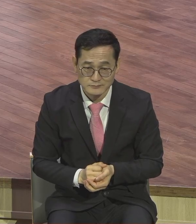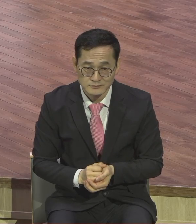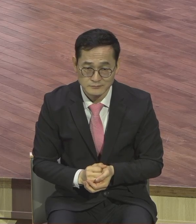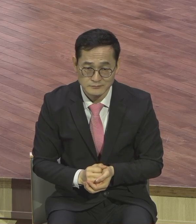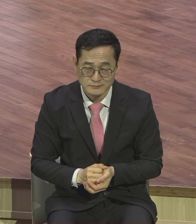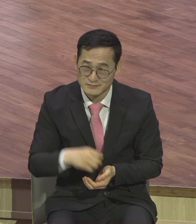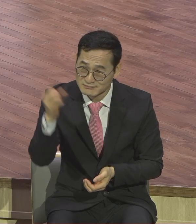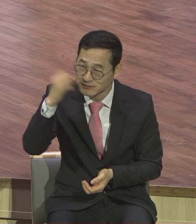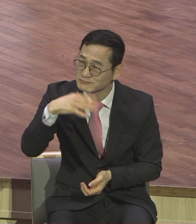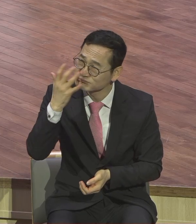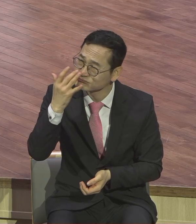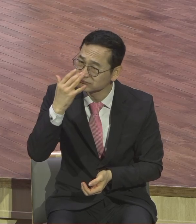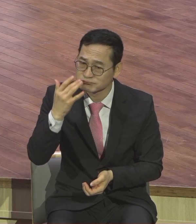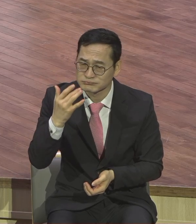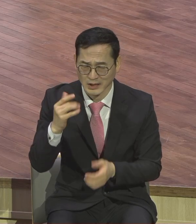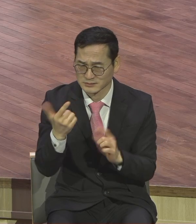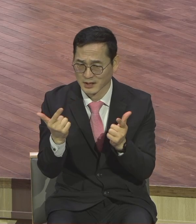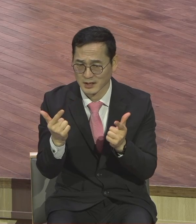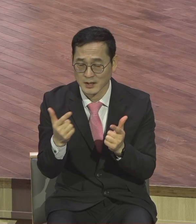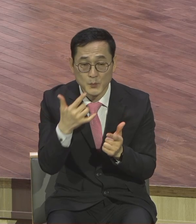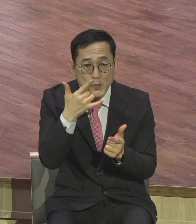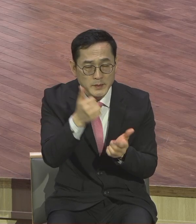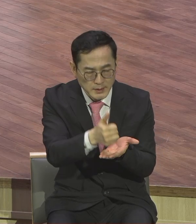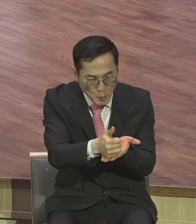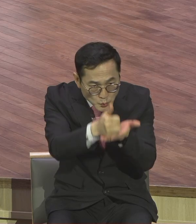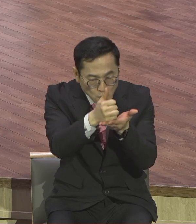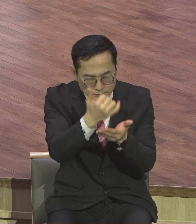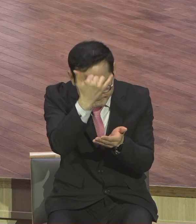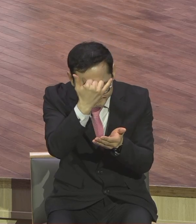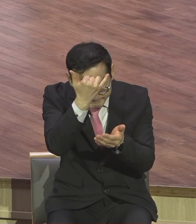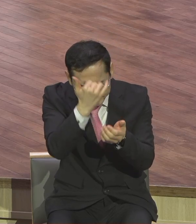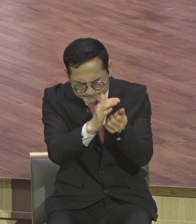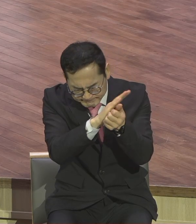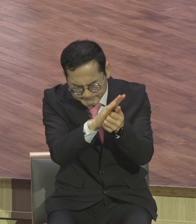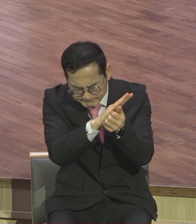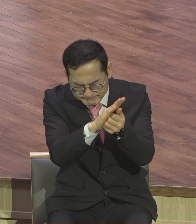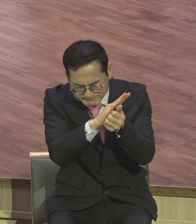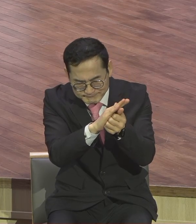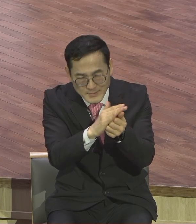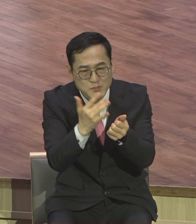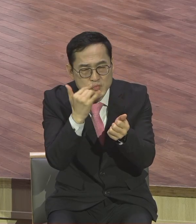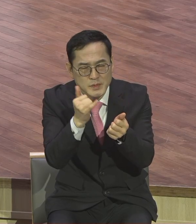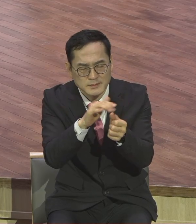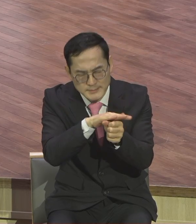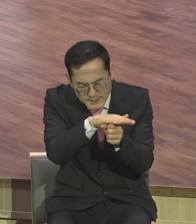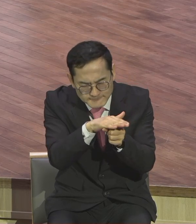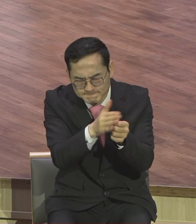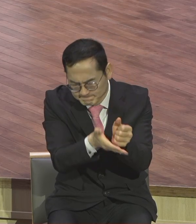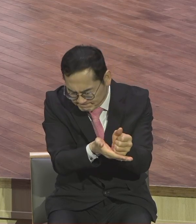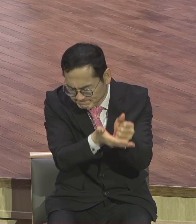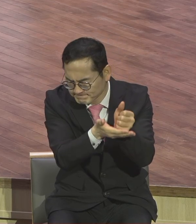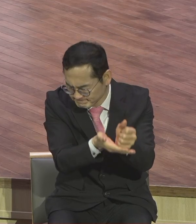부모에게 정말 효도하고 부모님을 진심으로 사랑하고 부모님을